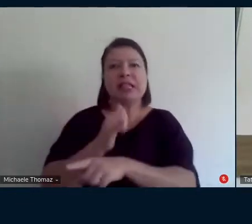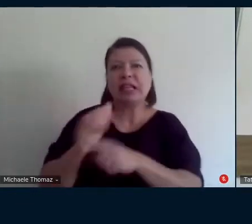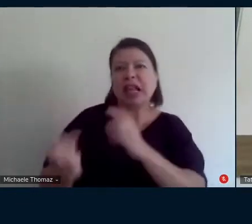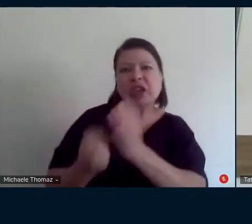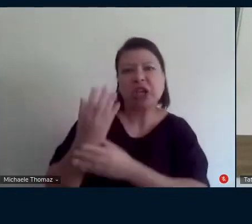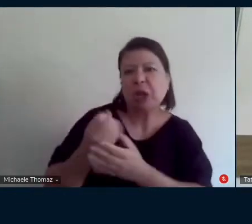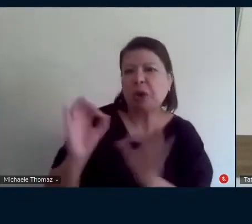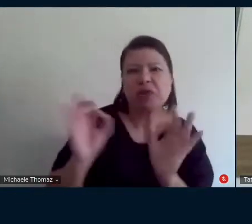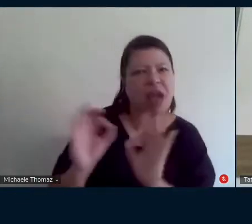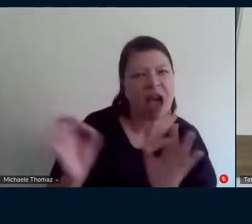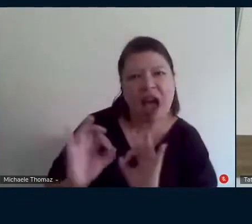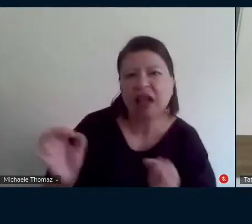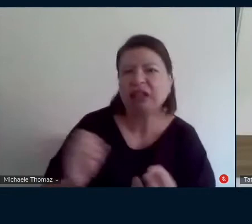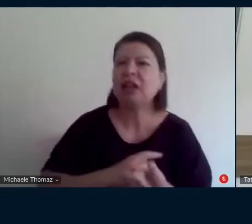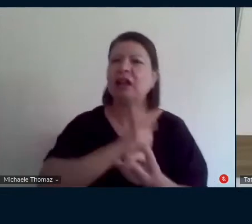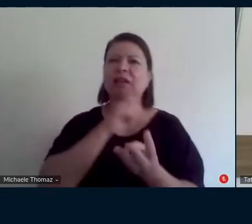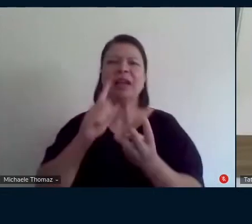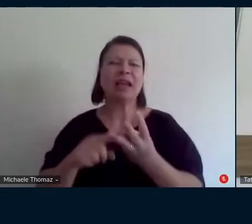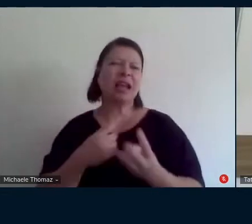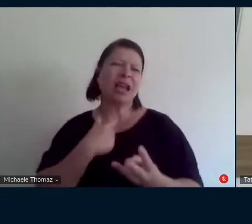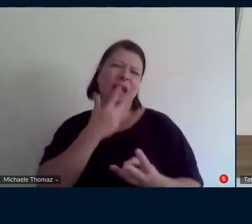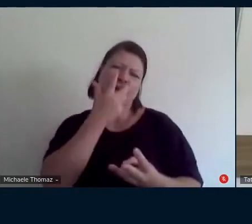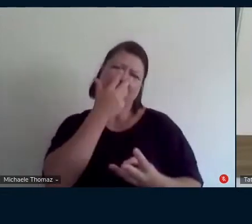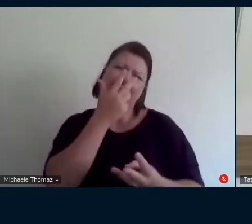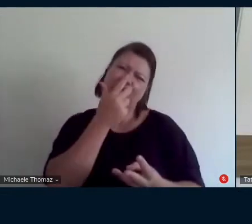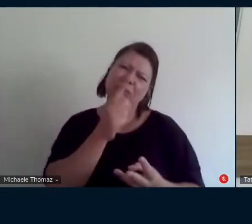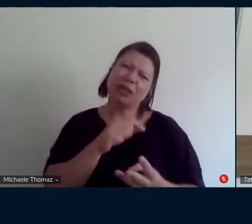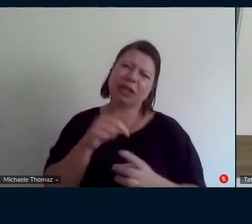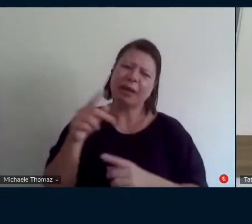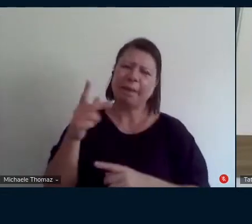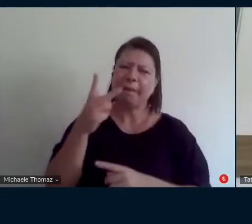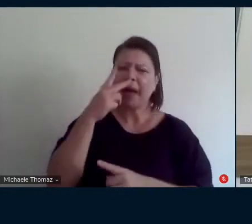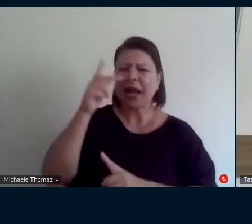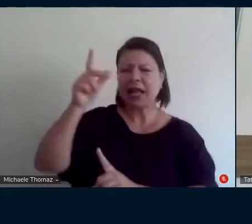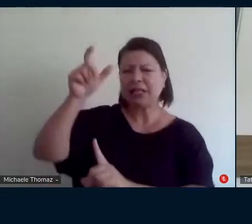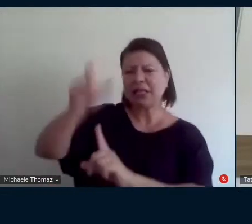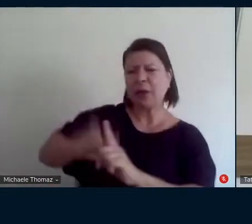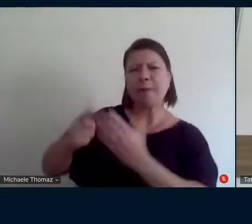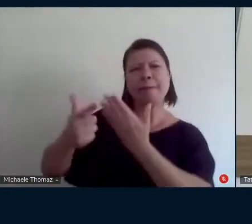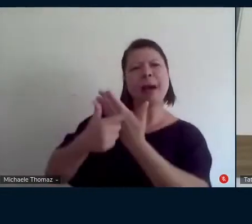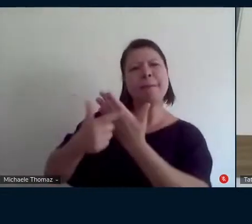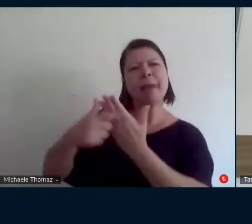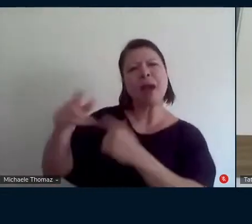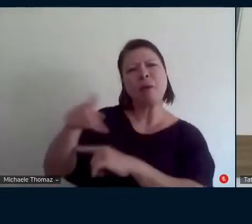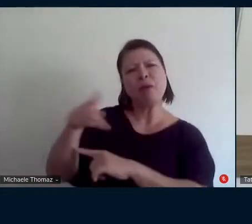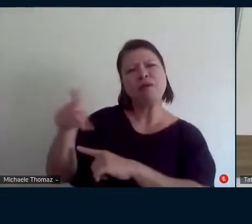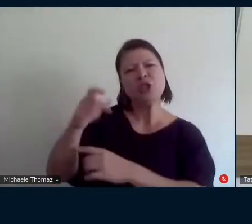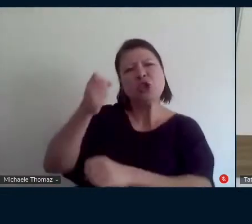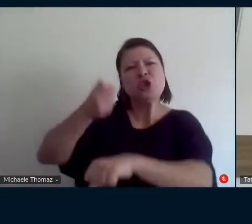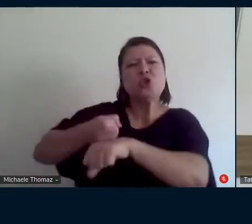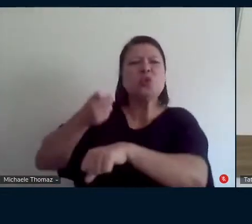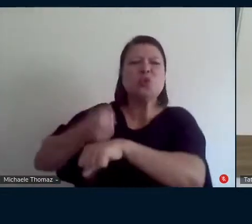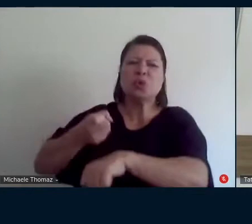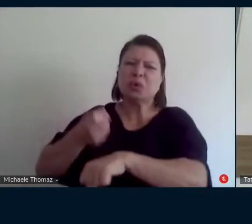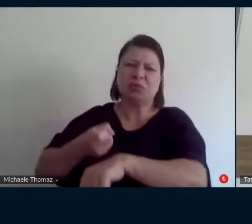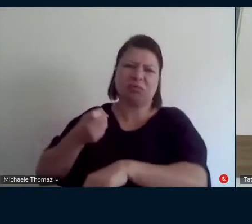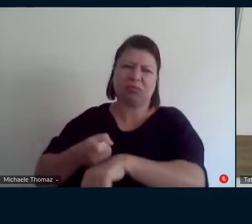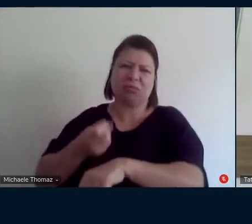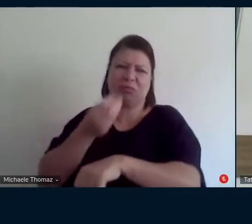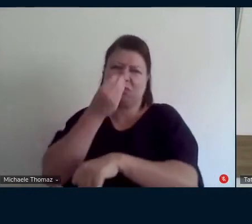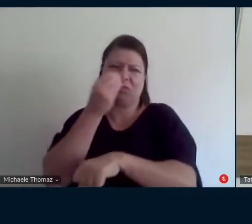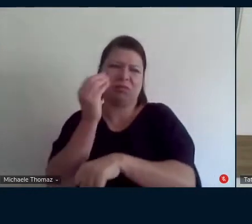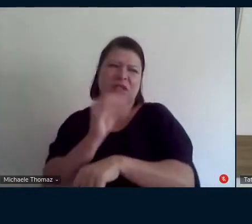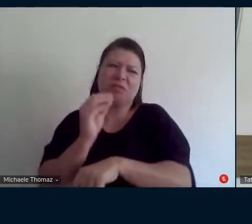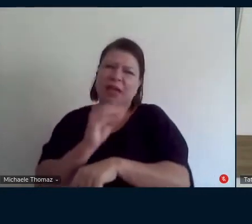foi visto eu acho que eles ficaram muito duros na direção das profs eu acho que elas não puderam sabe eu acho que